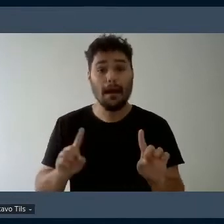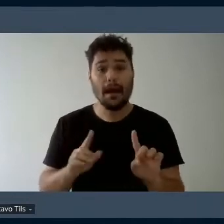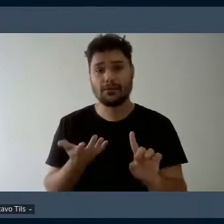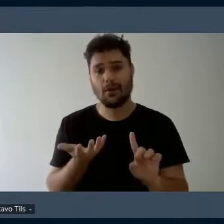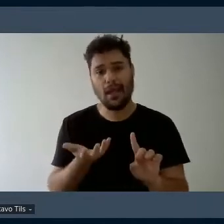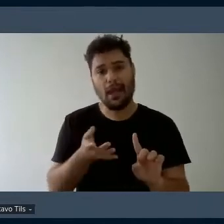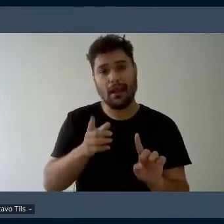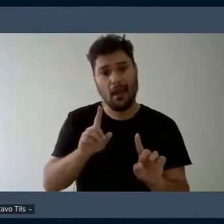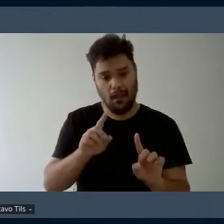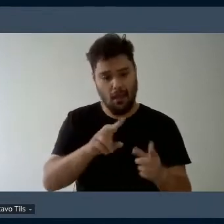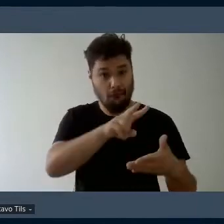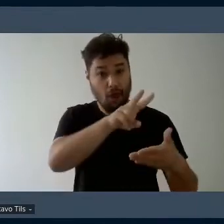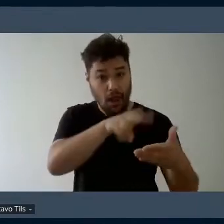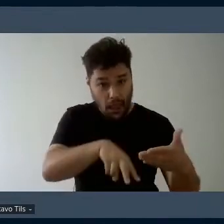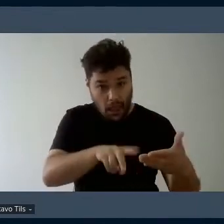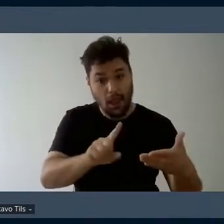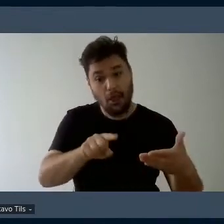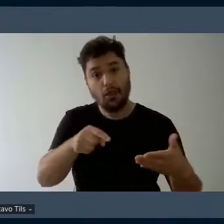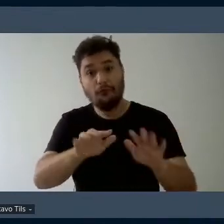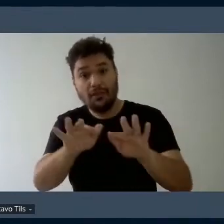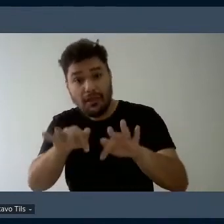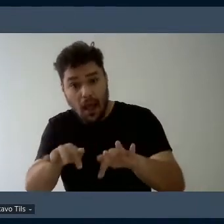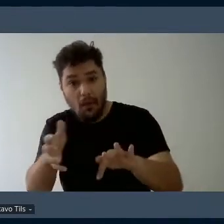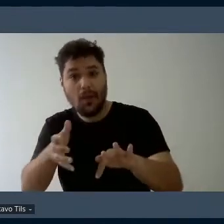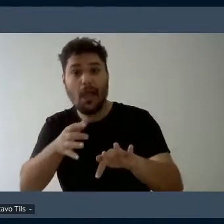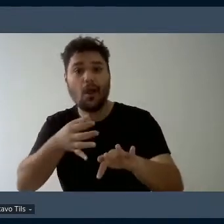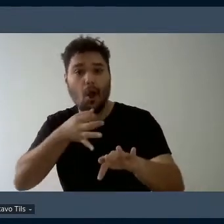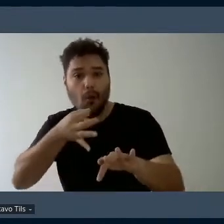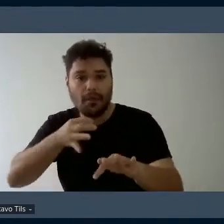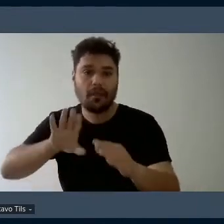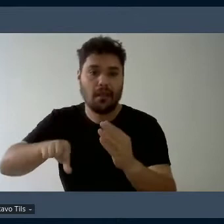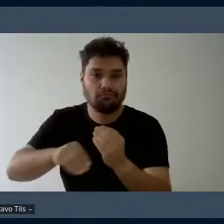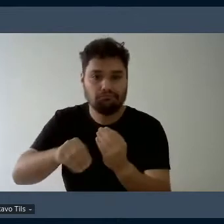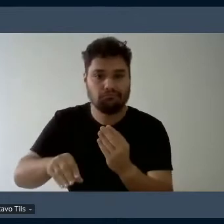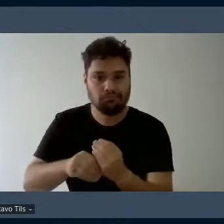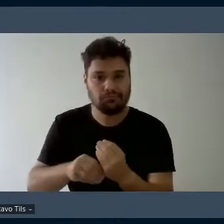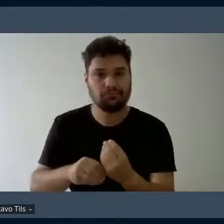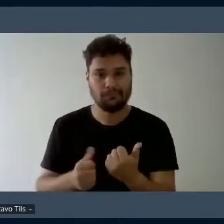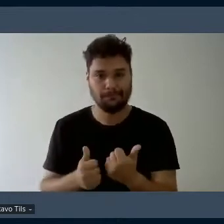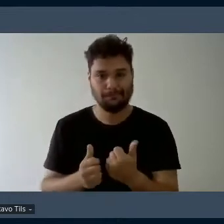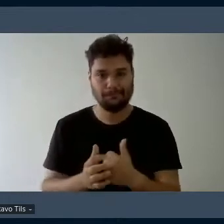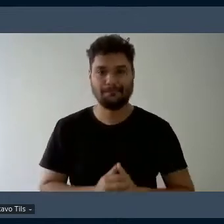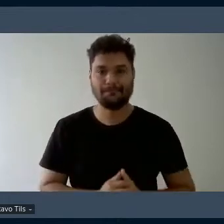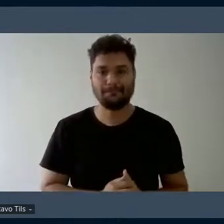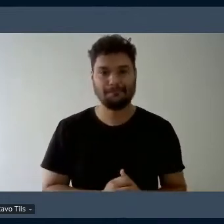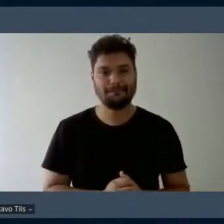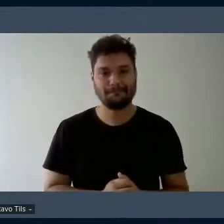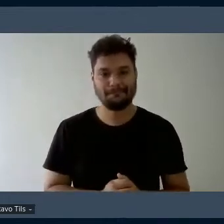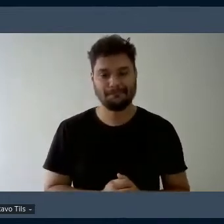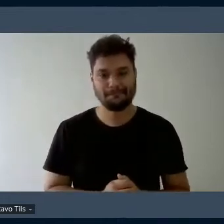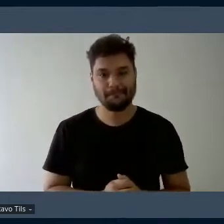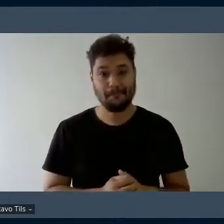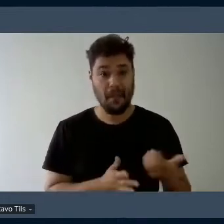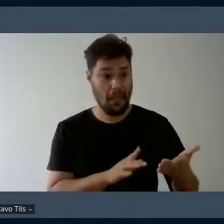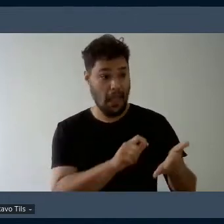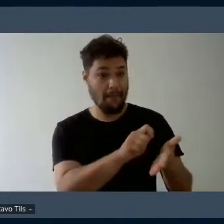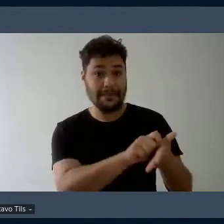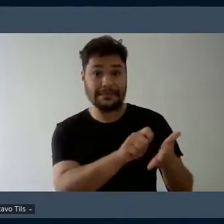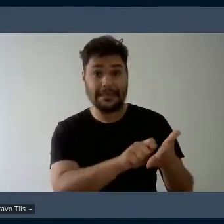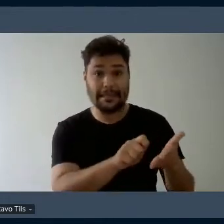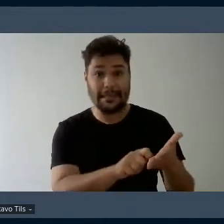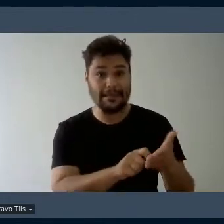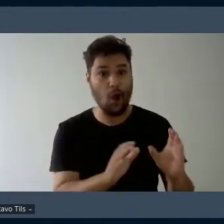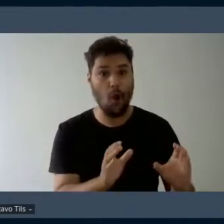após a minha leitura, porque a minha escrita, ela não revela tudo o que eu penso, acerca do seu trabalho, que é muita coisa, mas vamos lá,